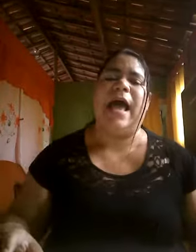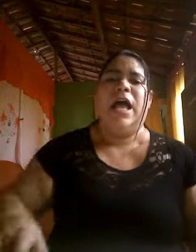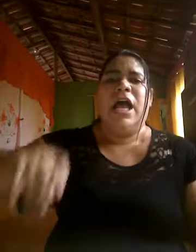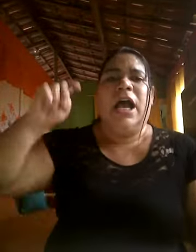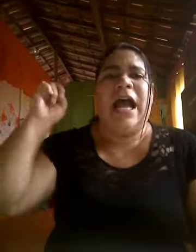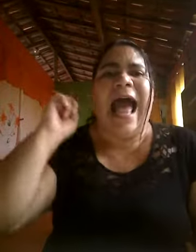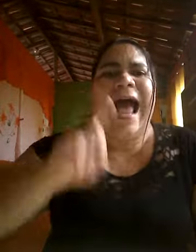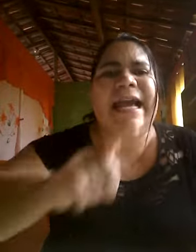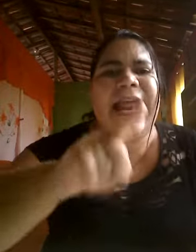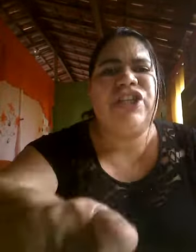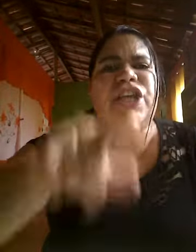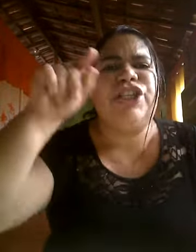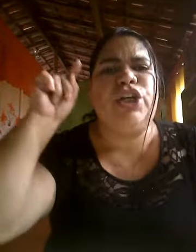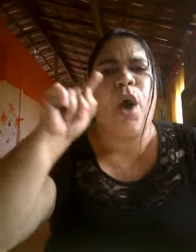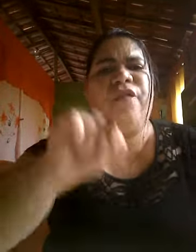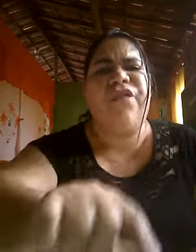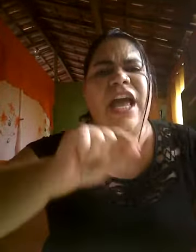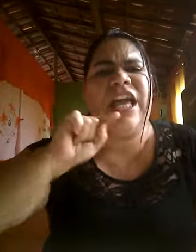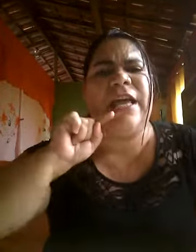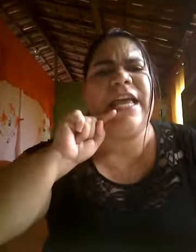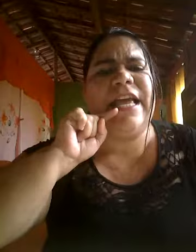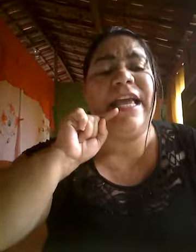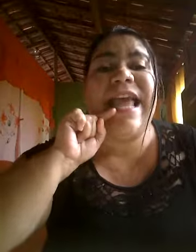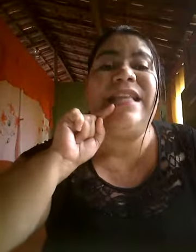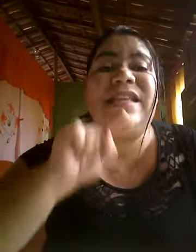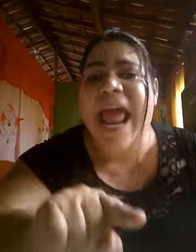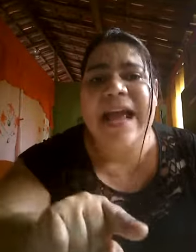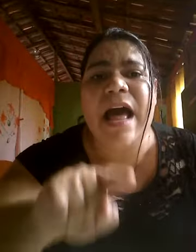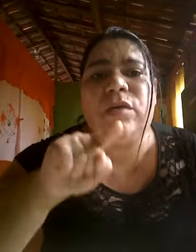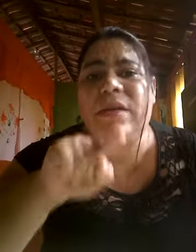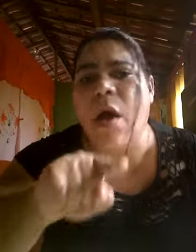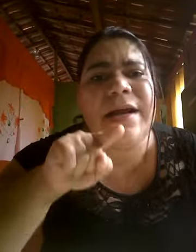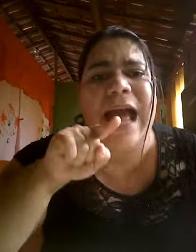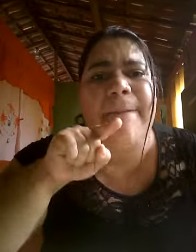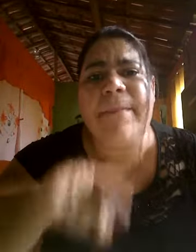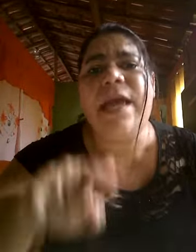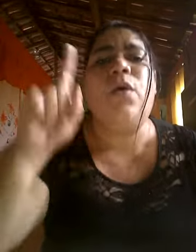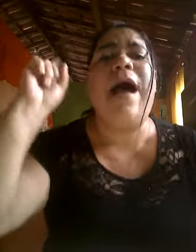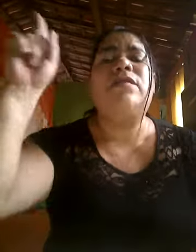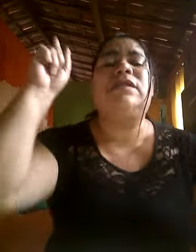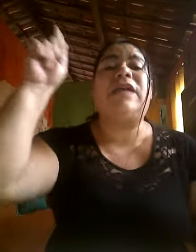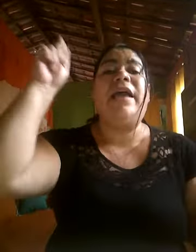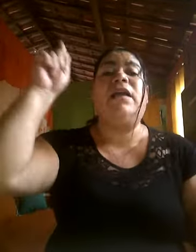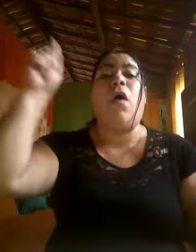Acredite, confie E entrega o teu caminho ao Senhor